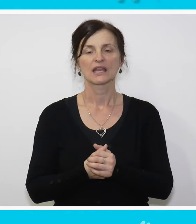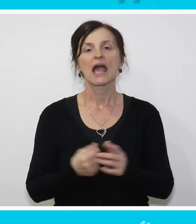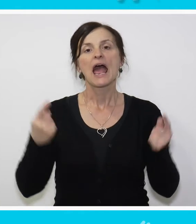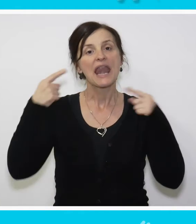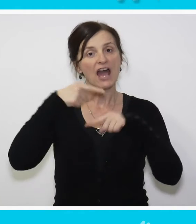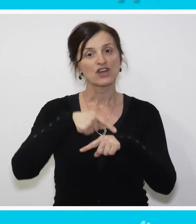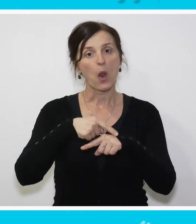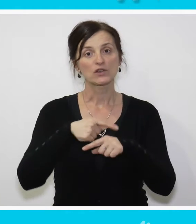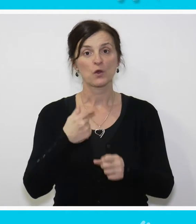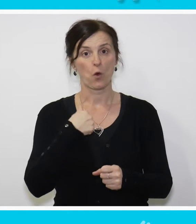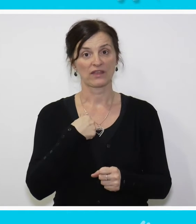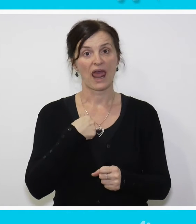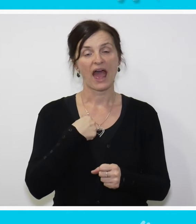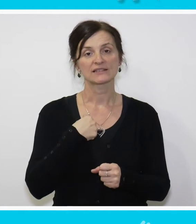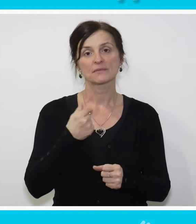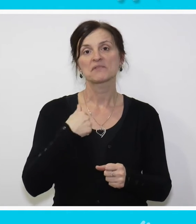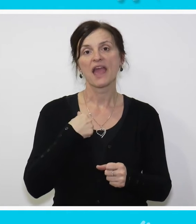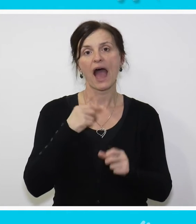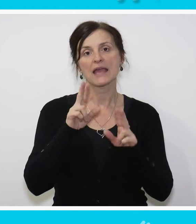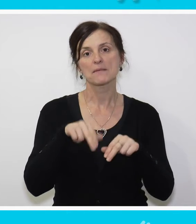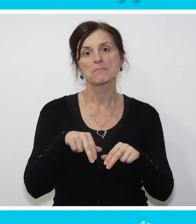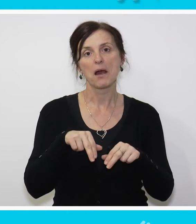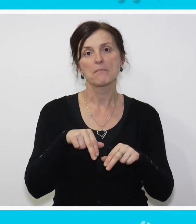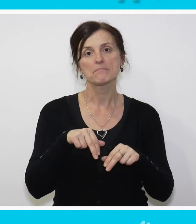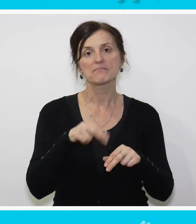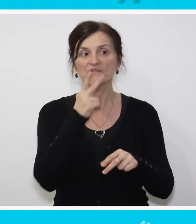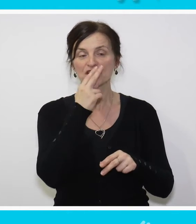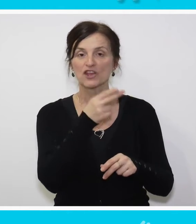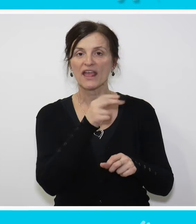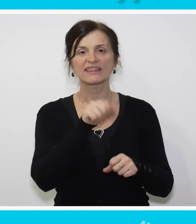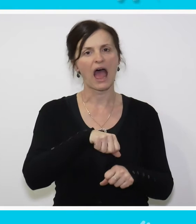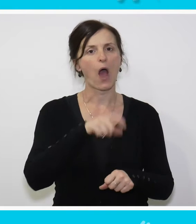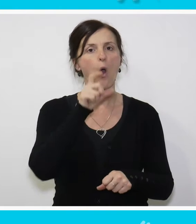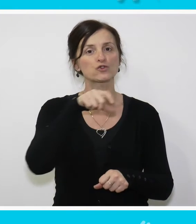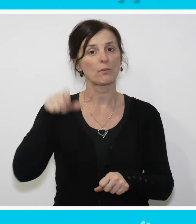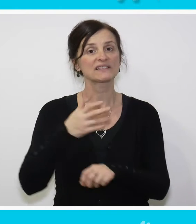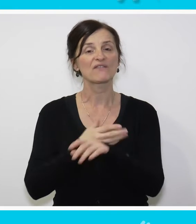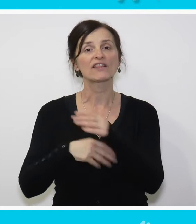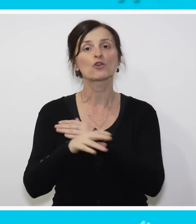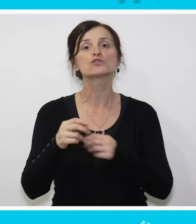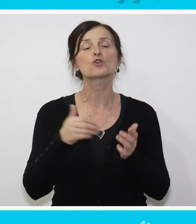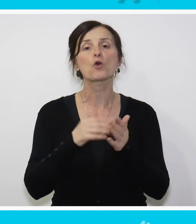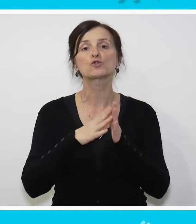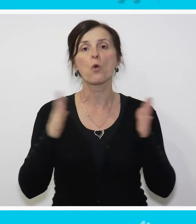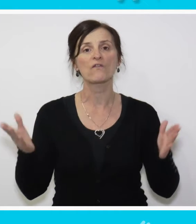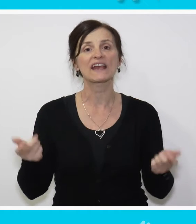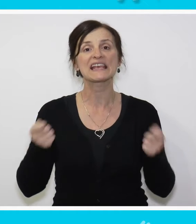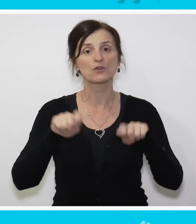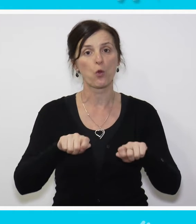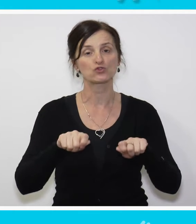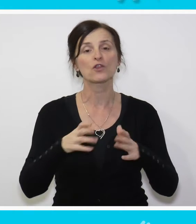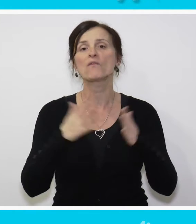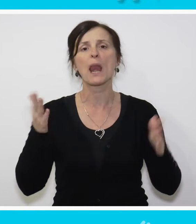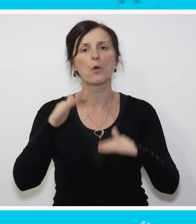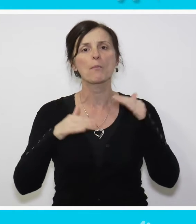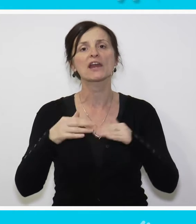Nažalost, kod nas imam jabar utisak da su osobe sa invaliditetom još uvek isključene u velikoj meri od